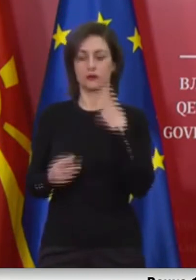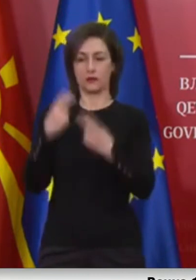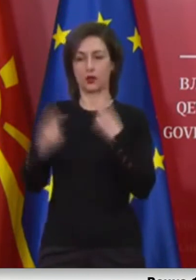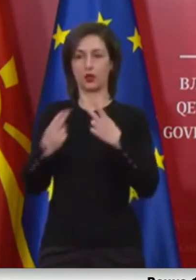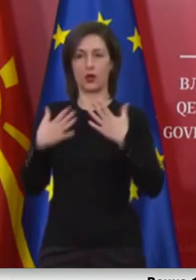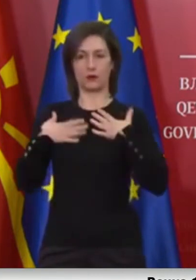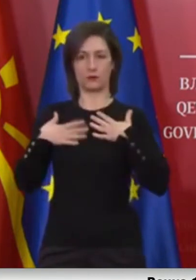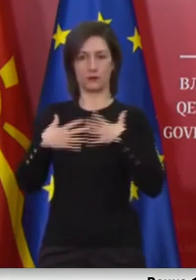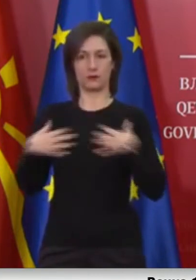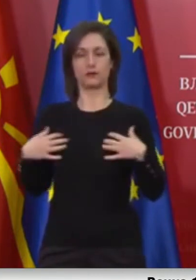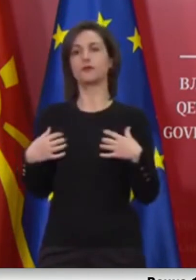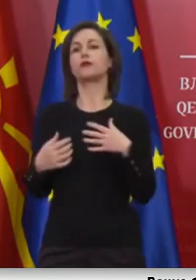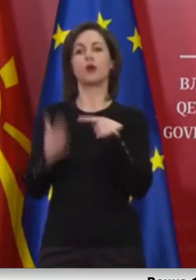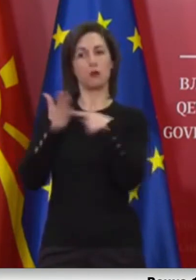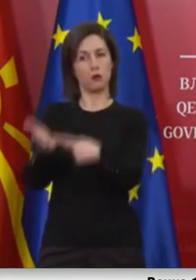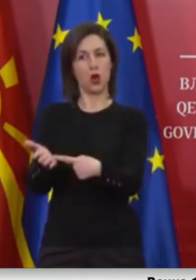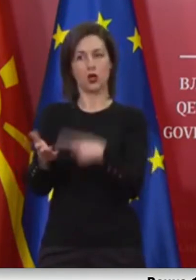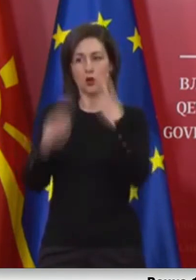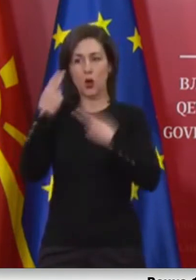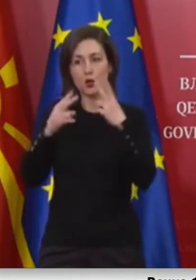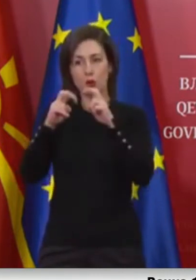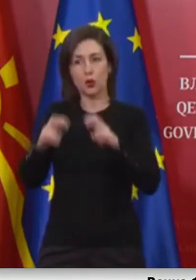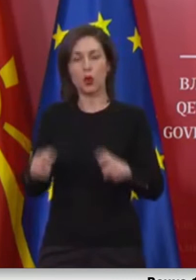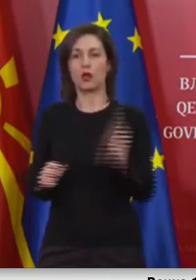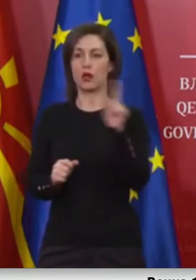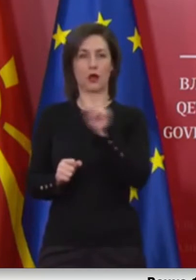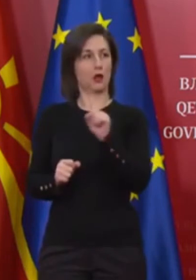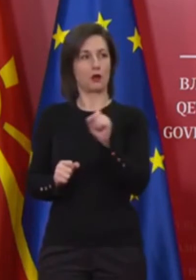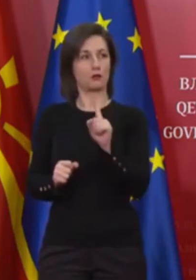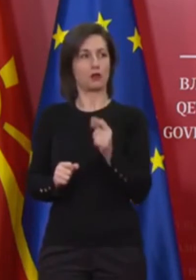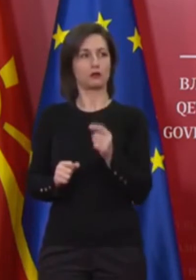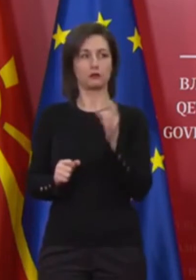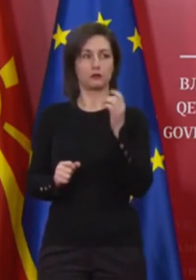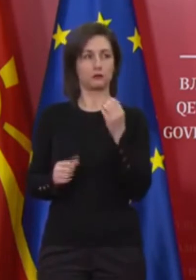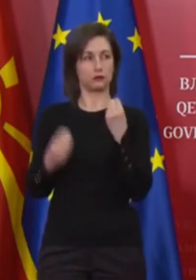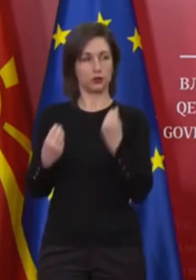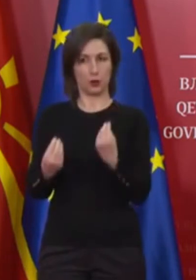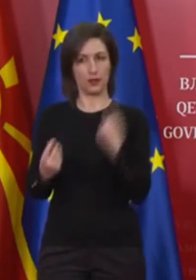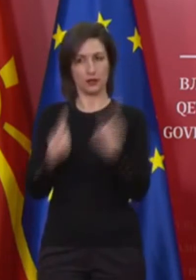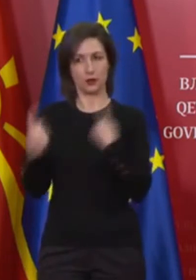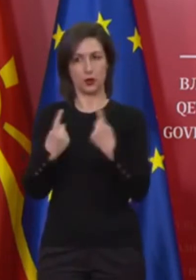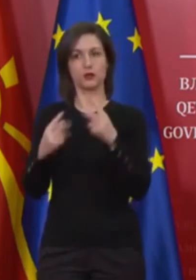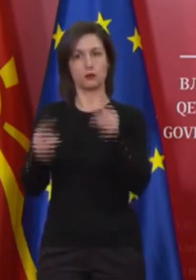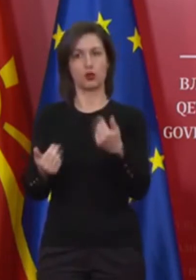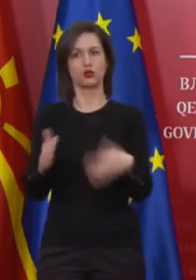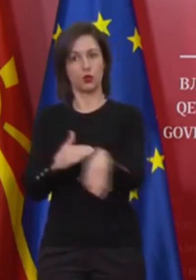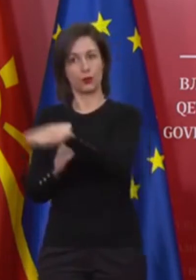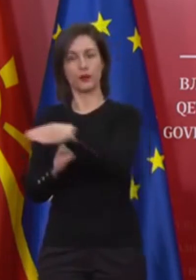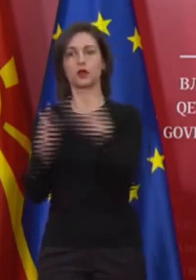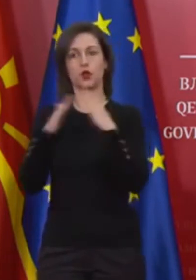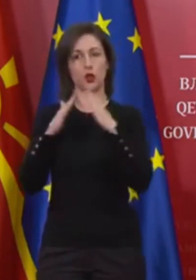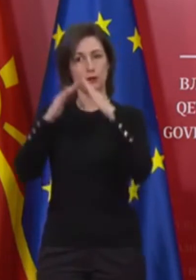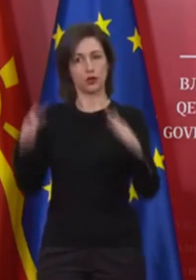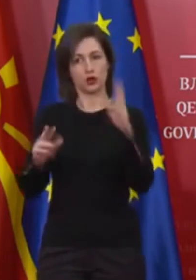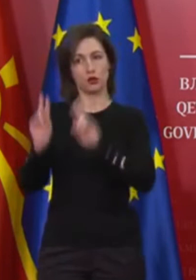покажа дека нема големи последици. Може да се упати на домашно лекување.